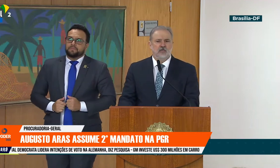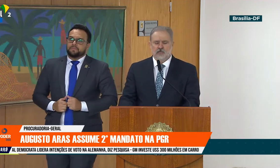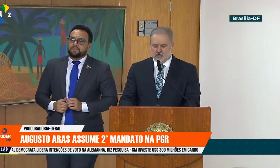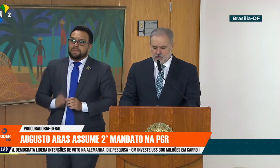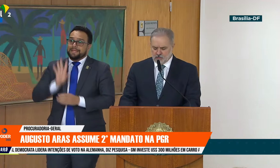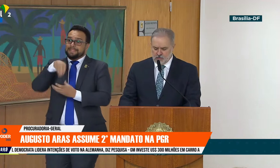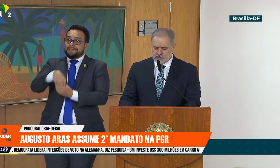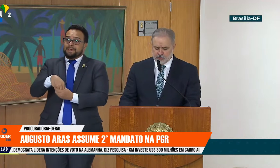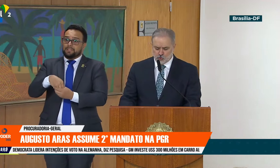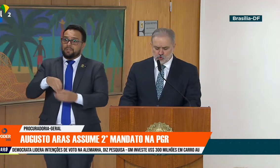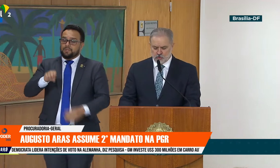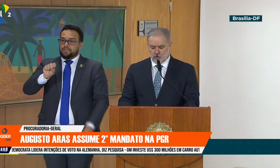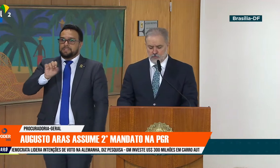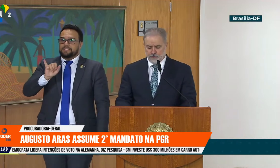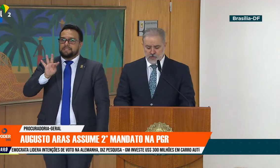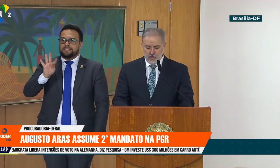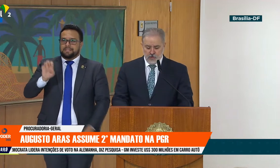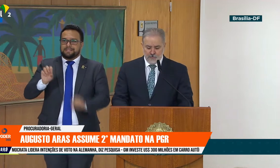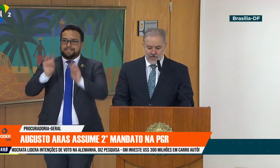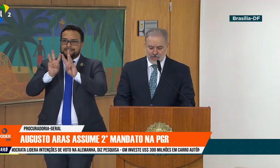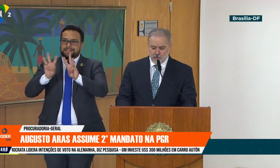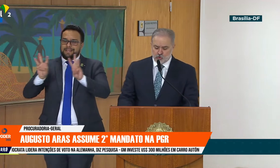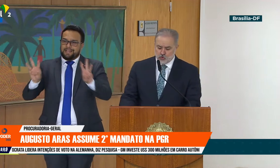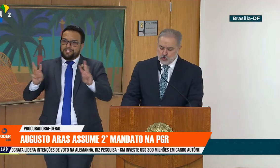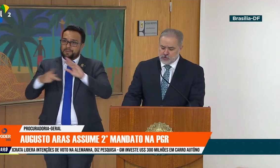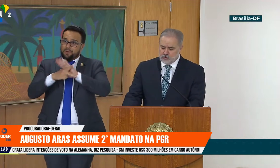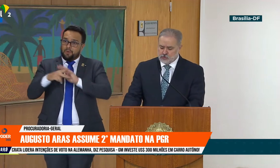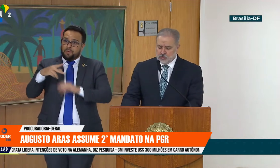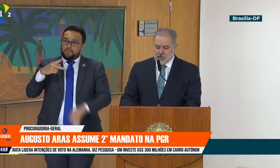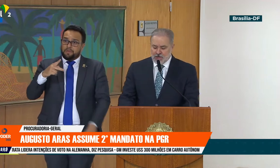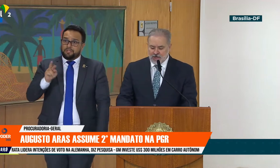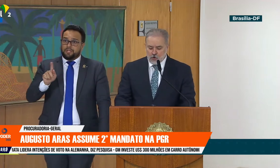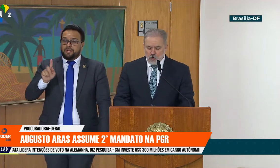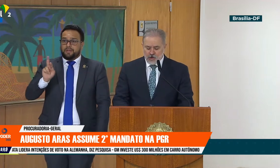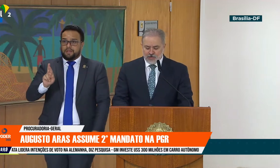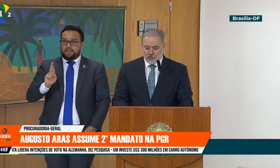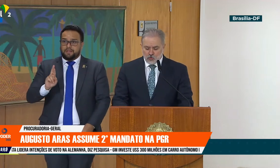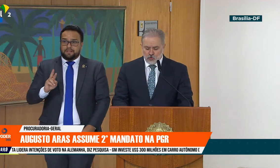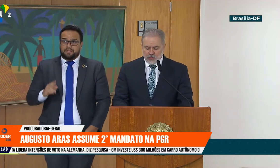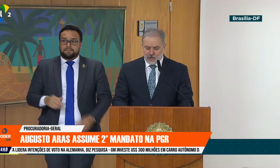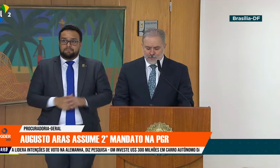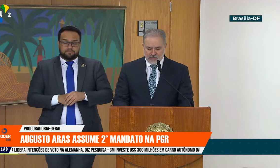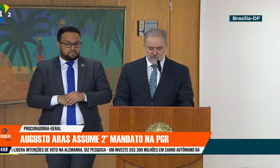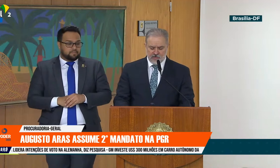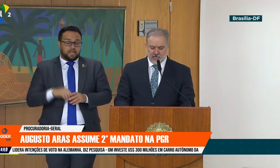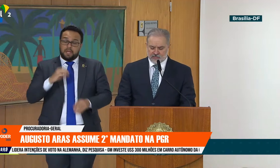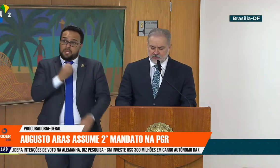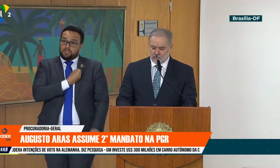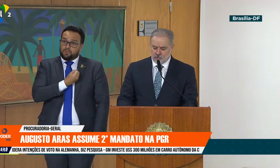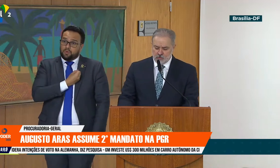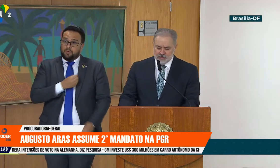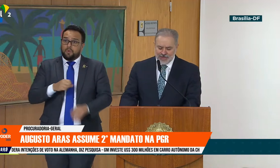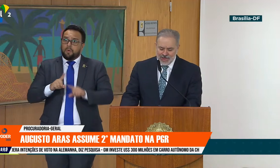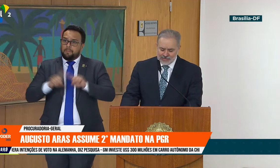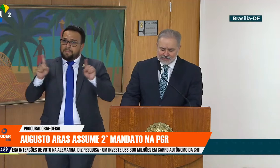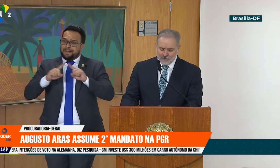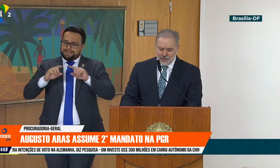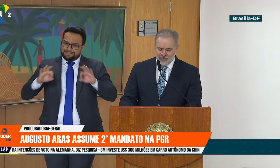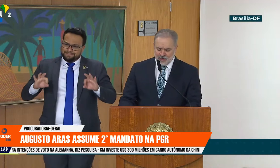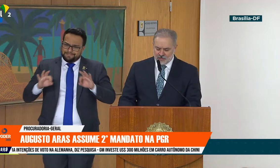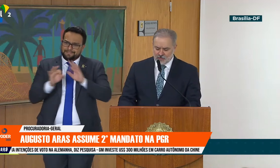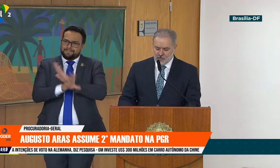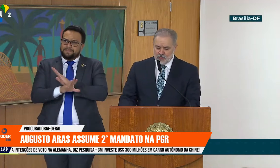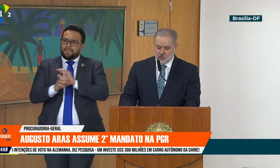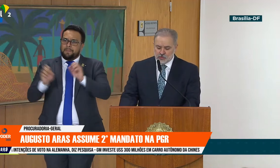nosso site institucional. Para além dos números, a concretude da pacificação, da